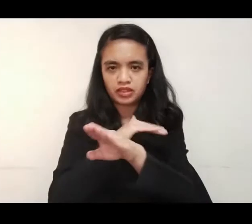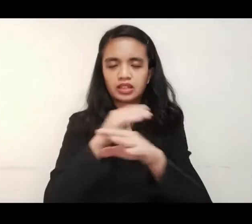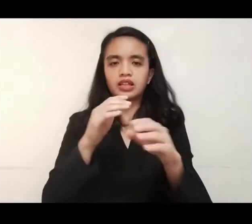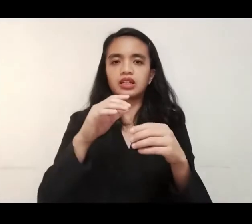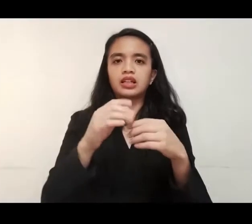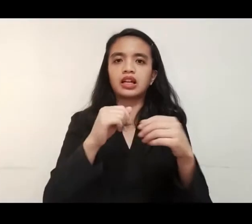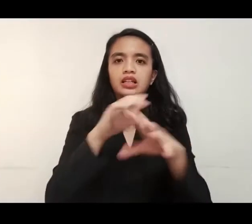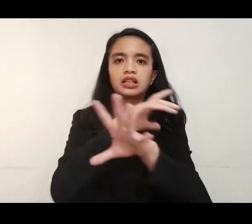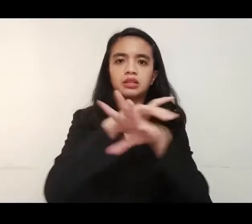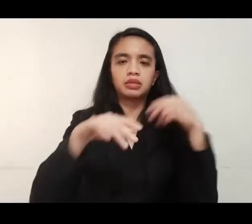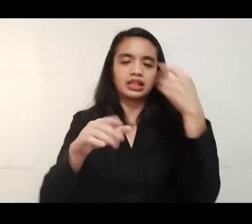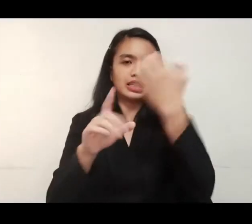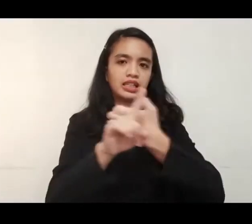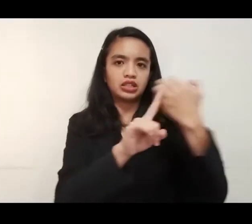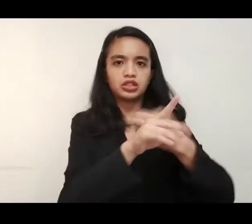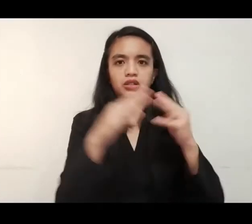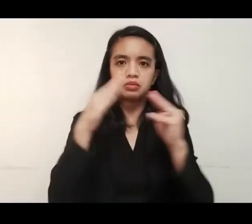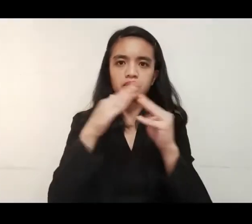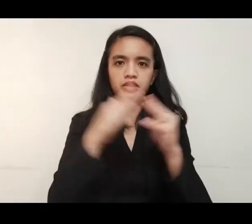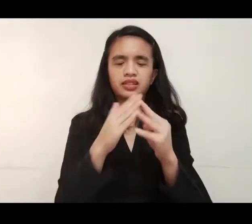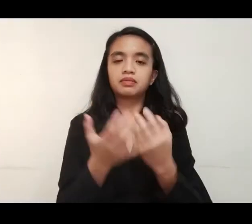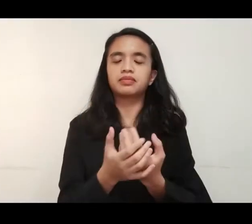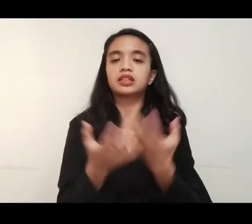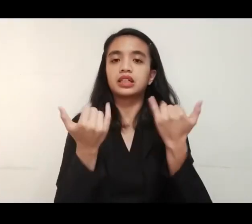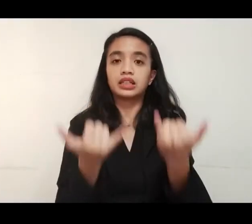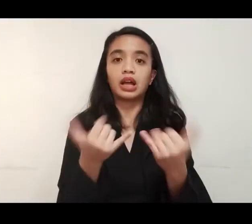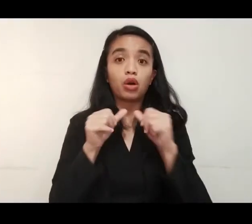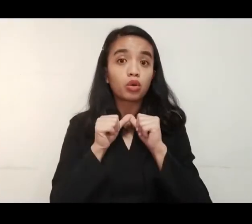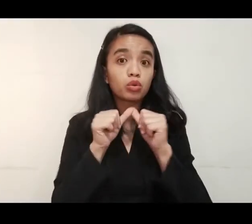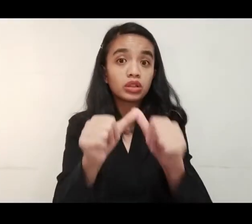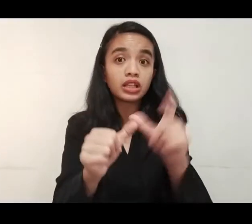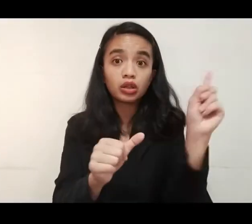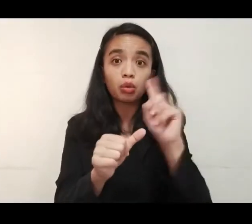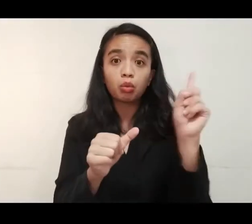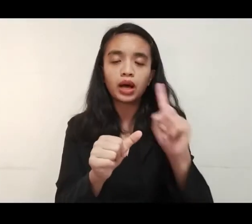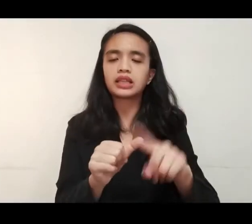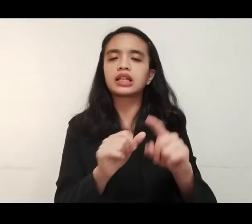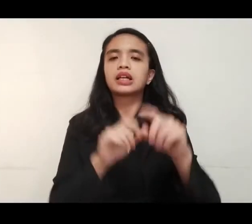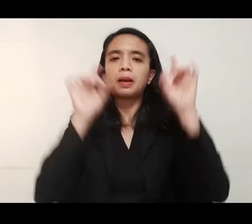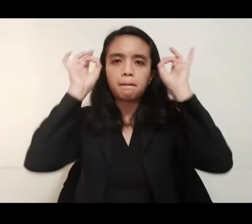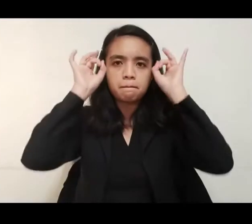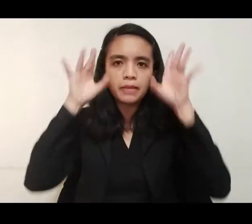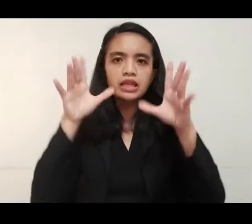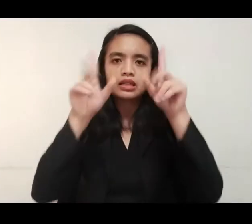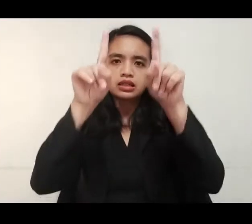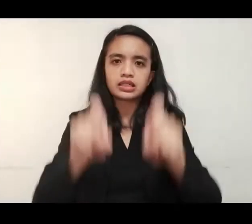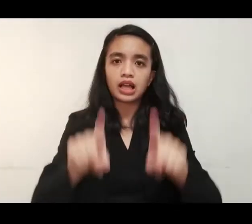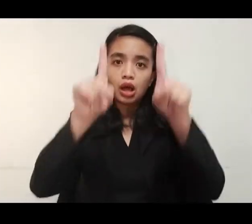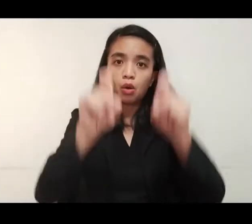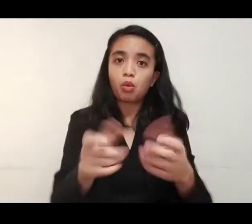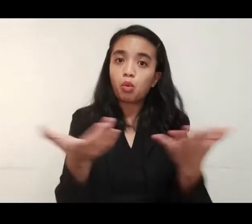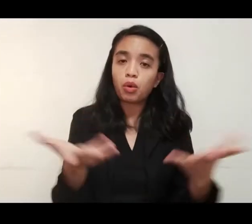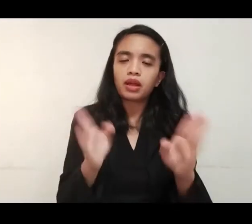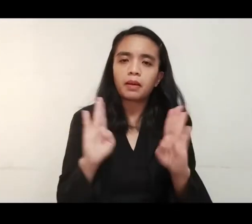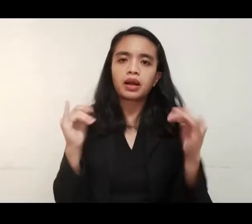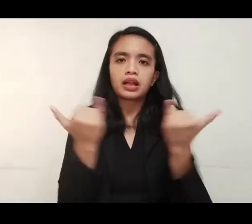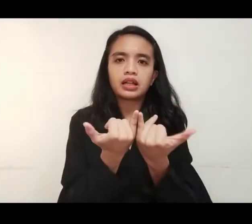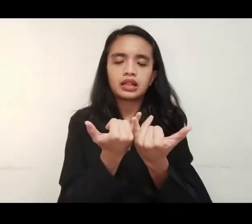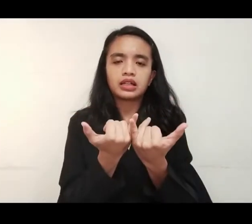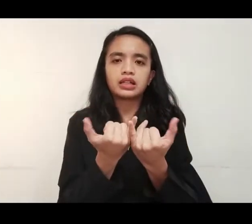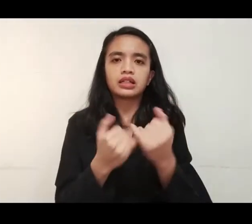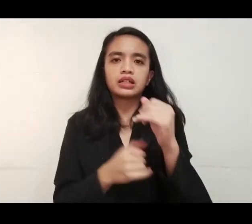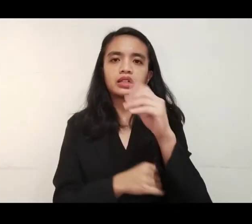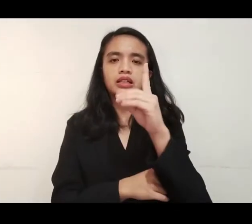ng probinsya at mga border ng bawat munisipyo. Samantala, patuloy ang risk-based mask testing sa ilang residente sa barangay